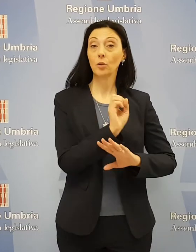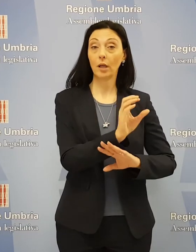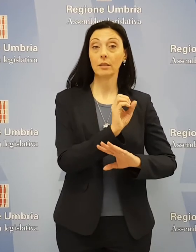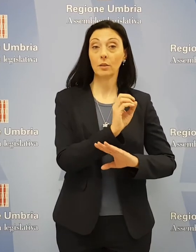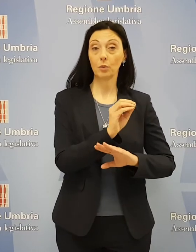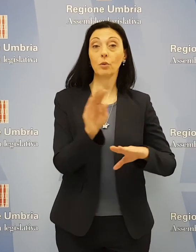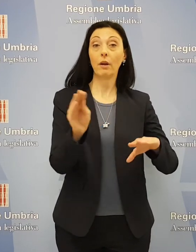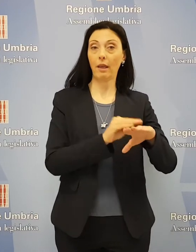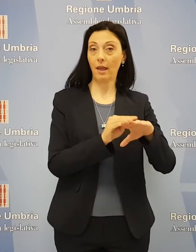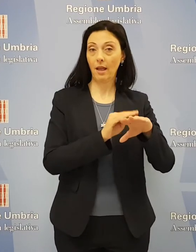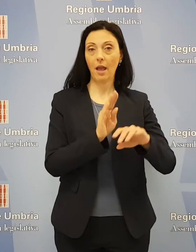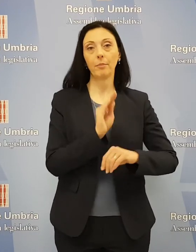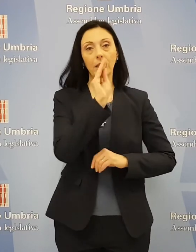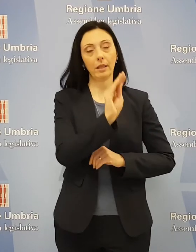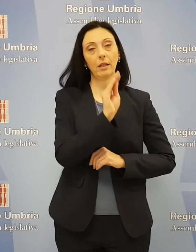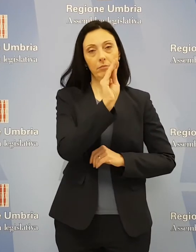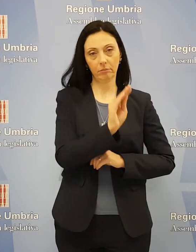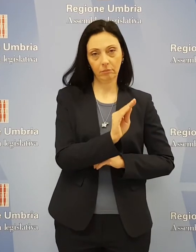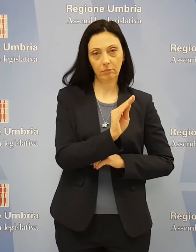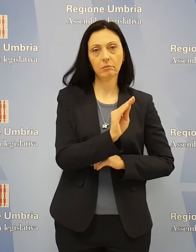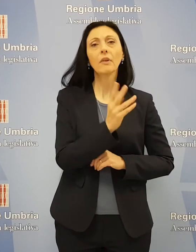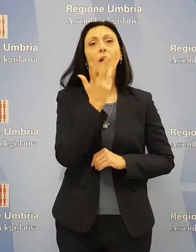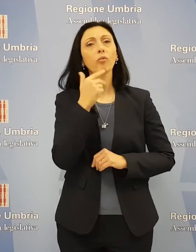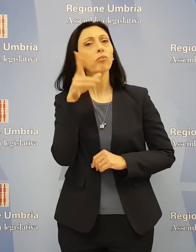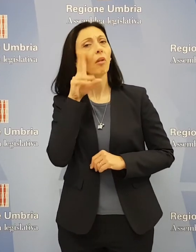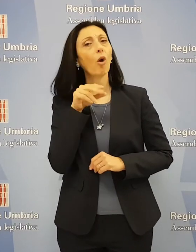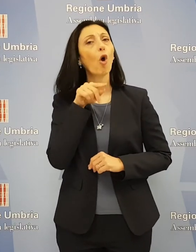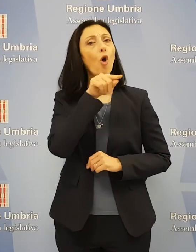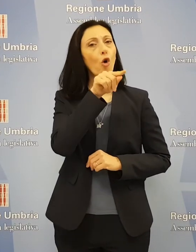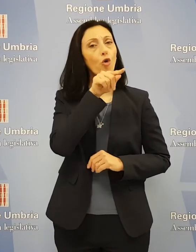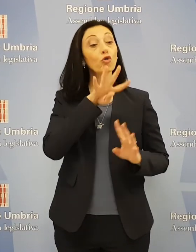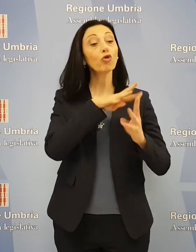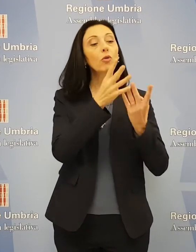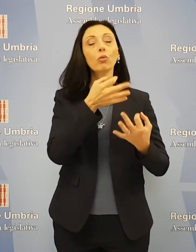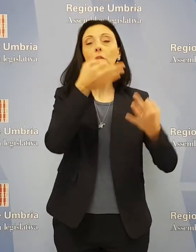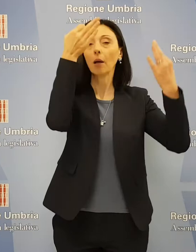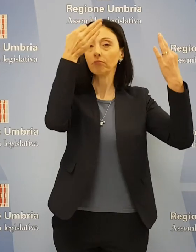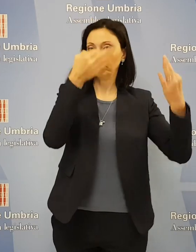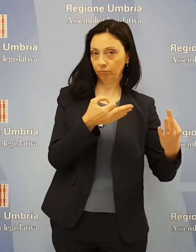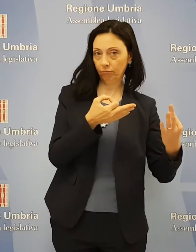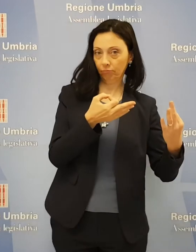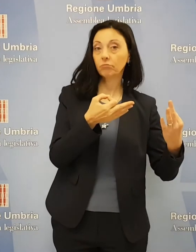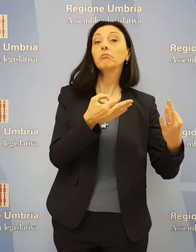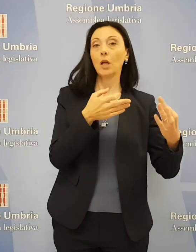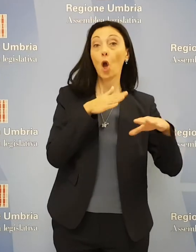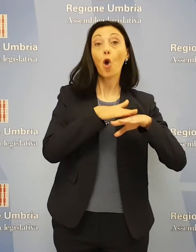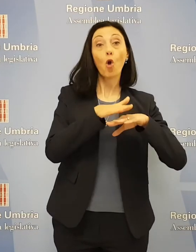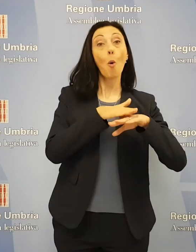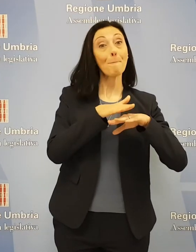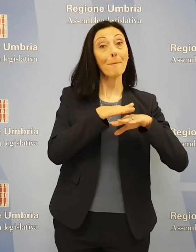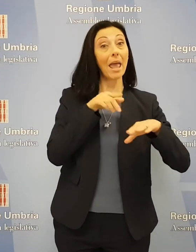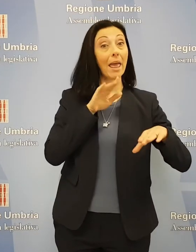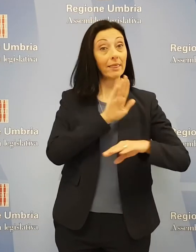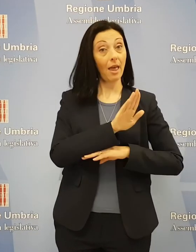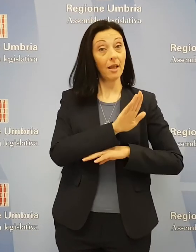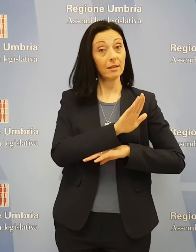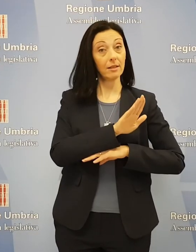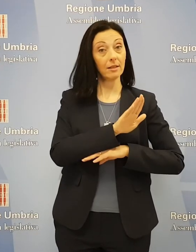'assessore all'istruzione Paola Gabiti per conoscere le determinazioni della Giunta regionale competente in materia circa il